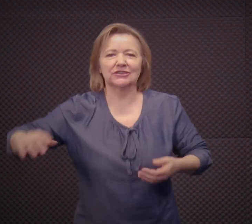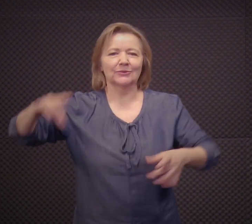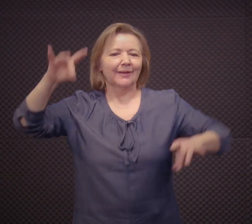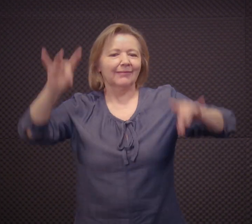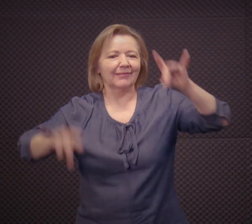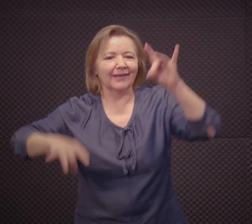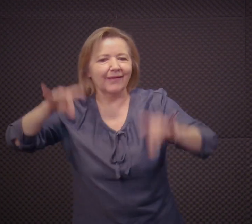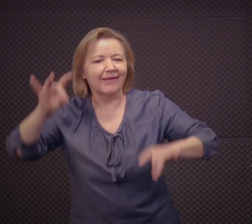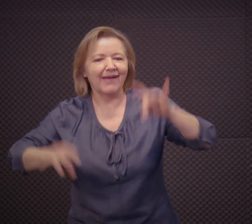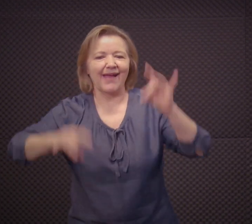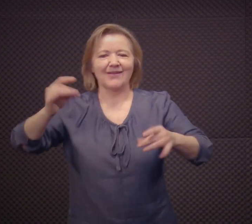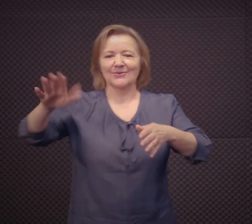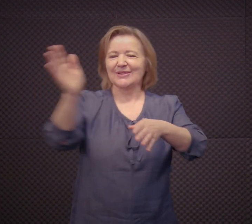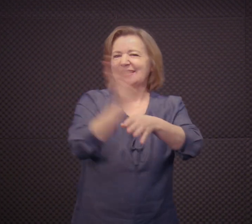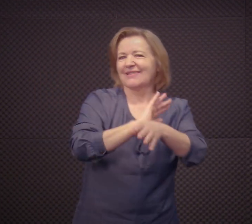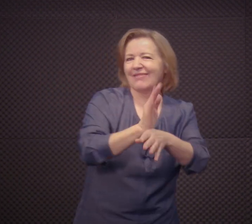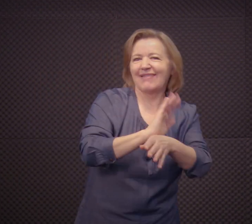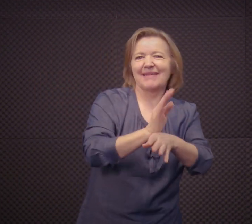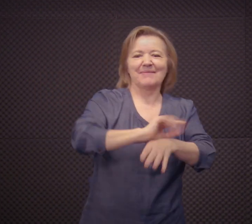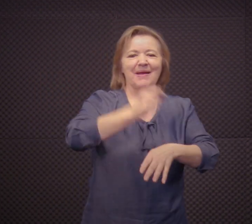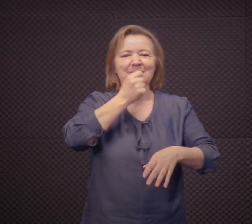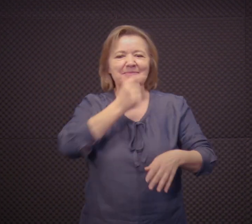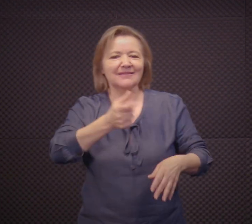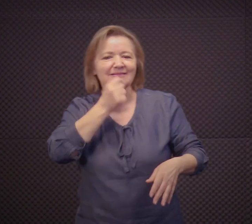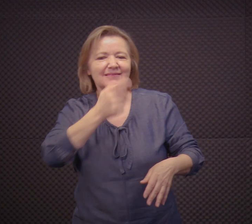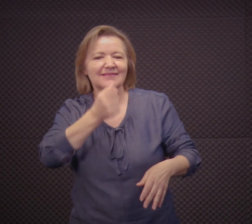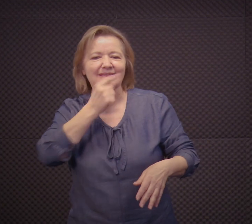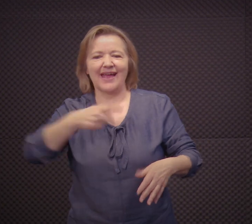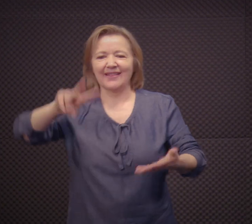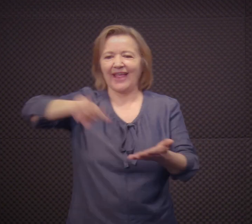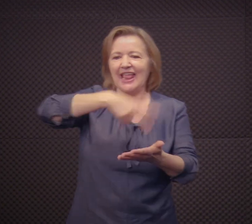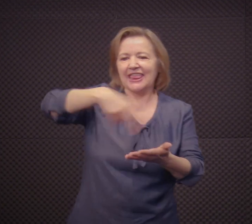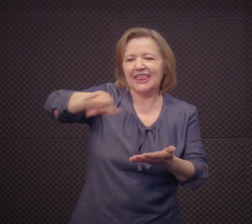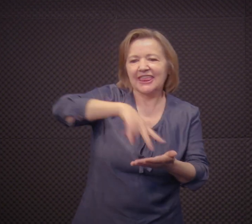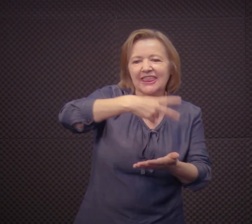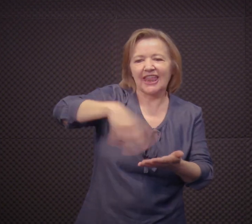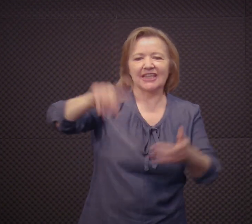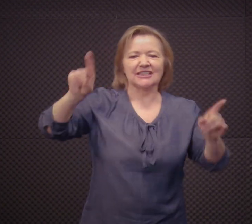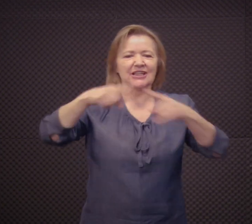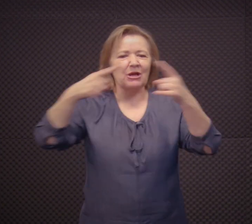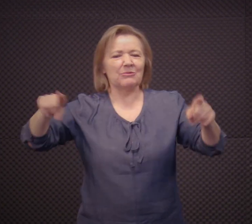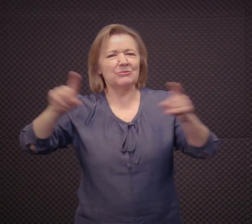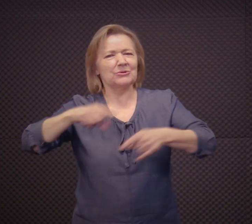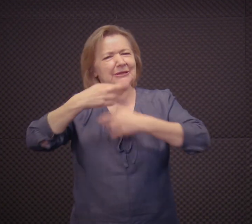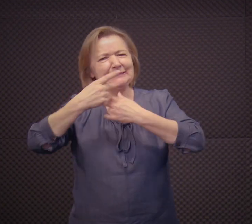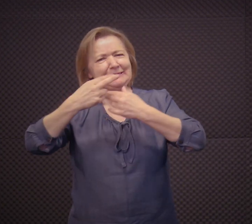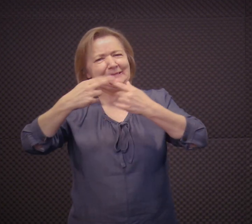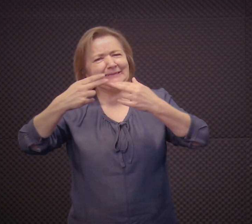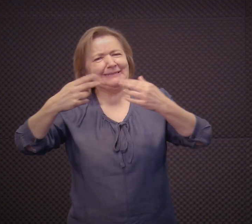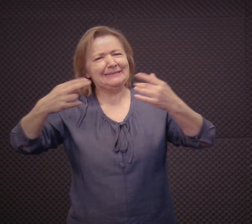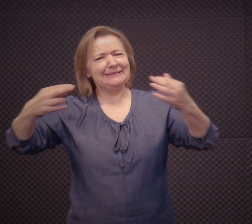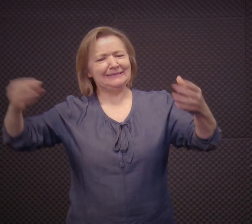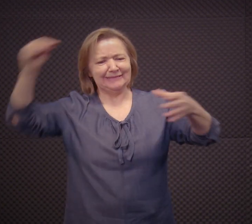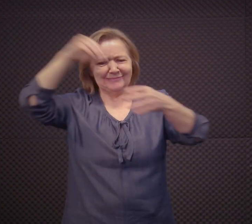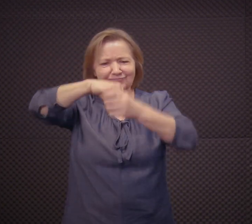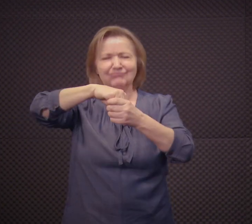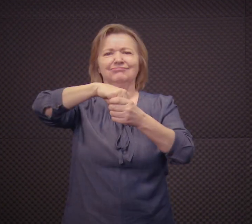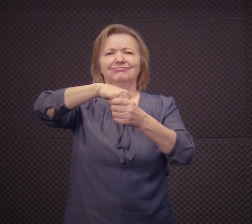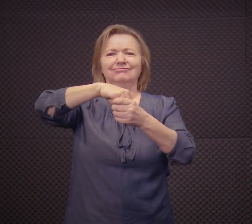histórias infantis, teatro, cinema, piada, dança, música. Então, toda